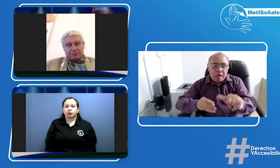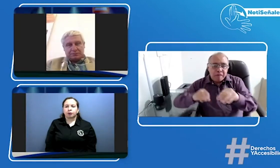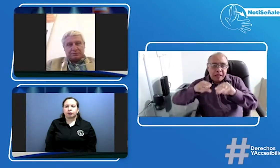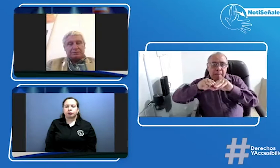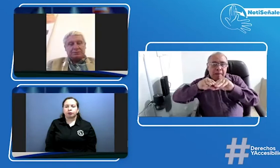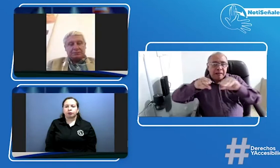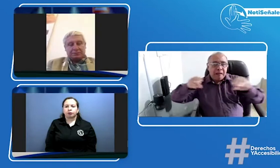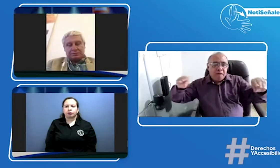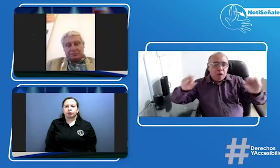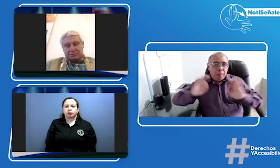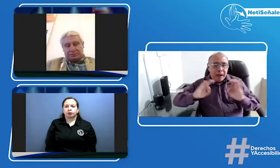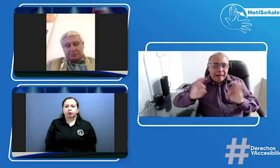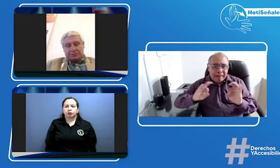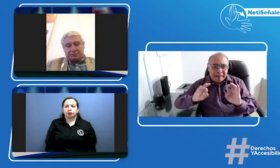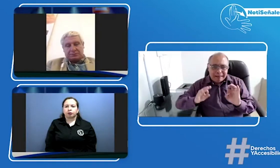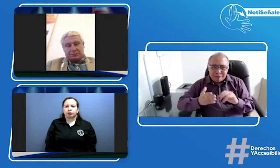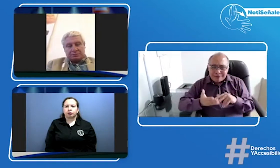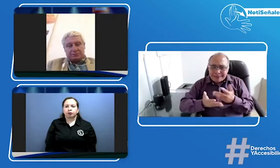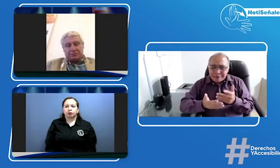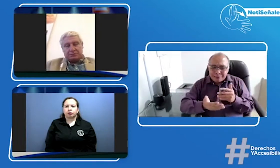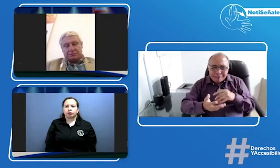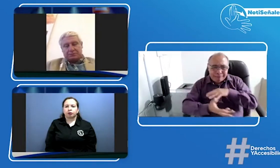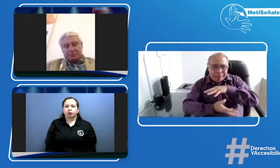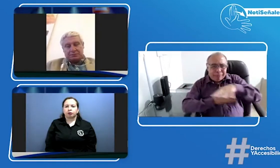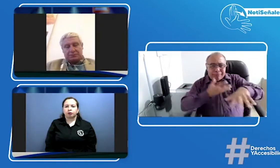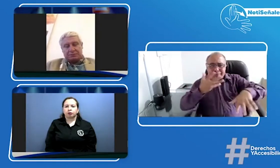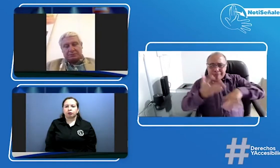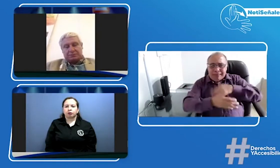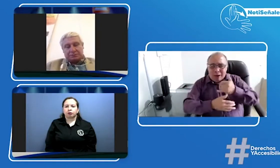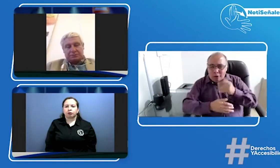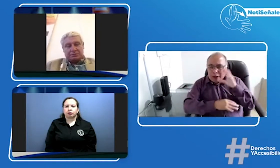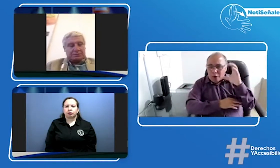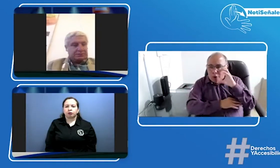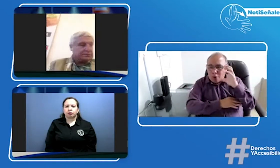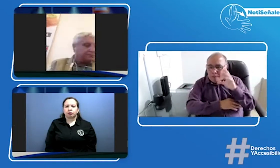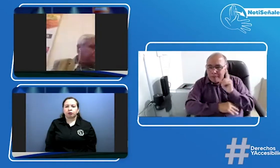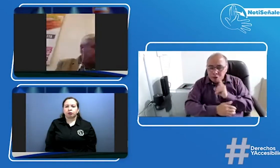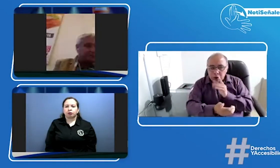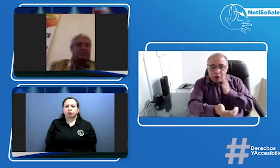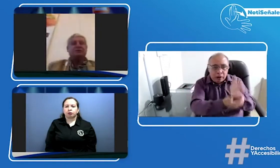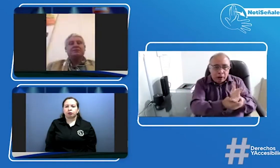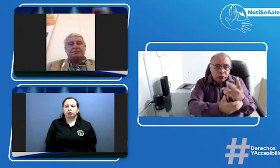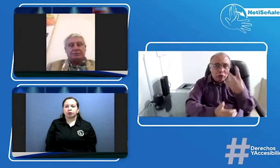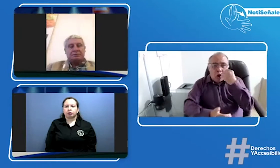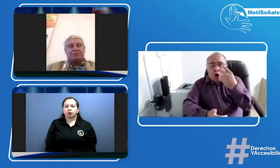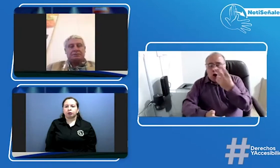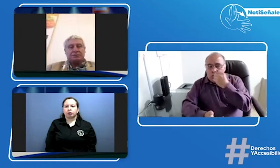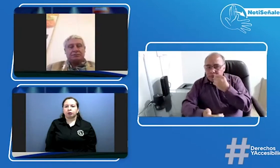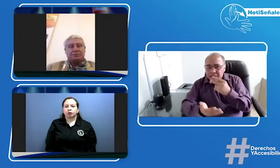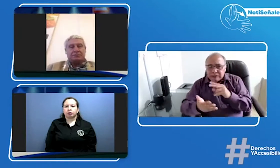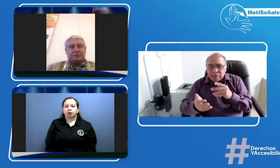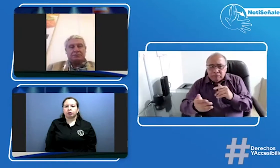acercó pero resulta que todavía en la plataforma no tienen allí esa